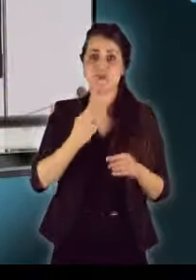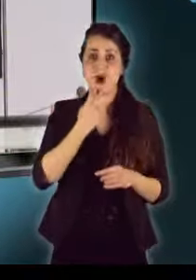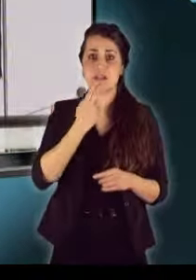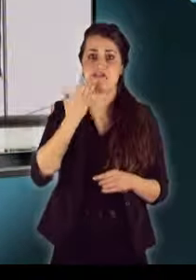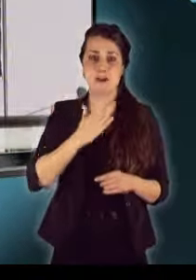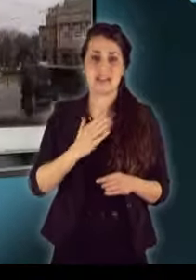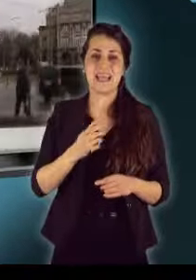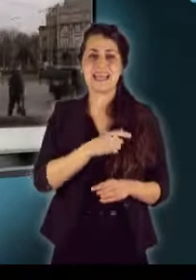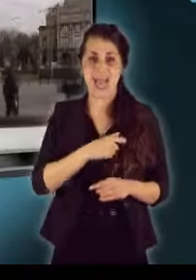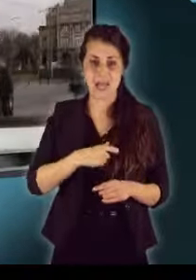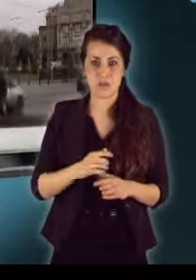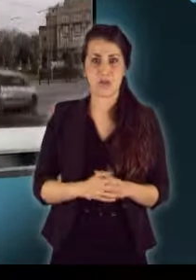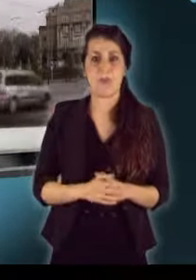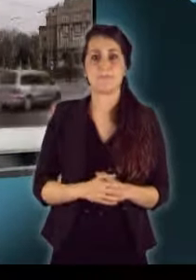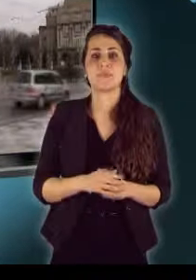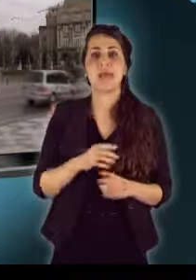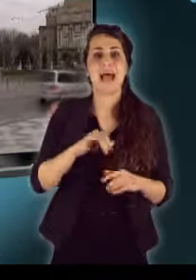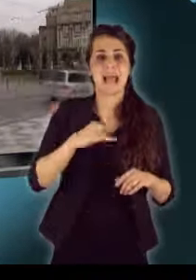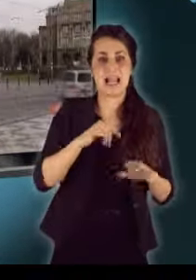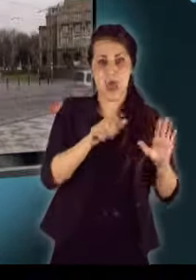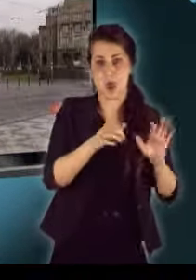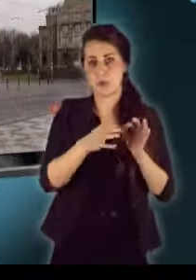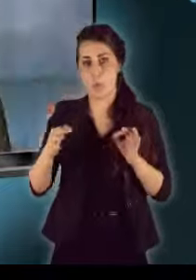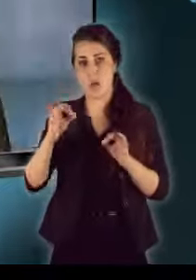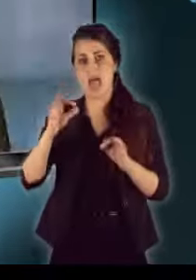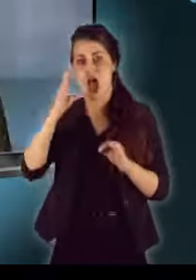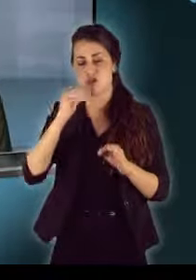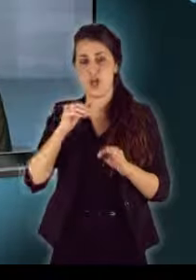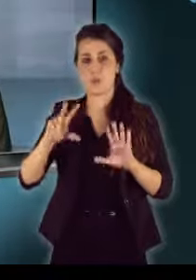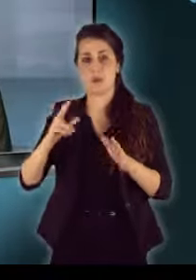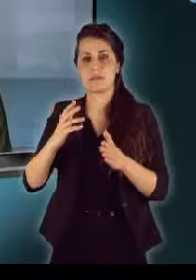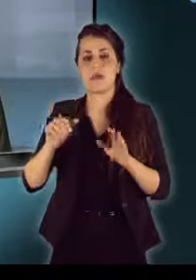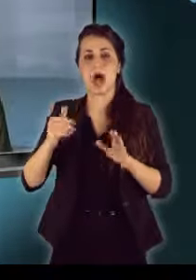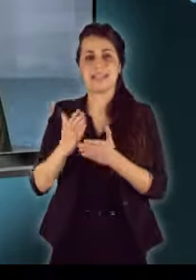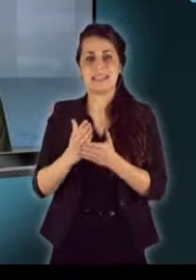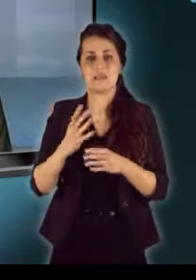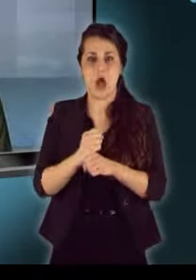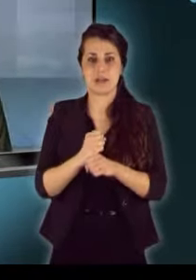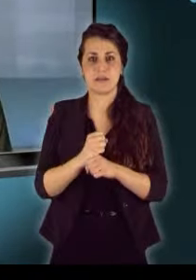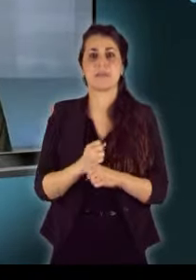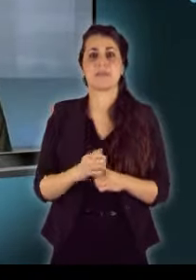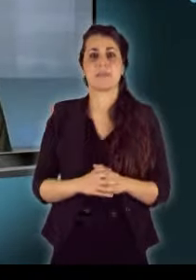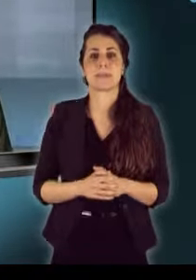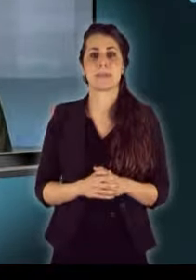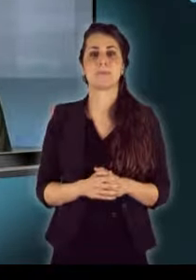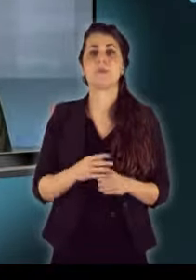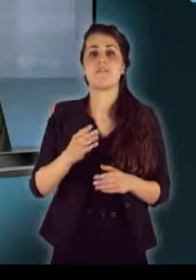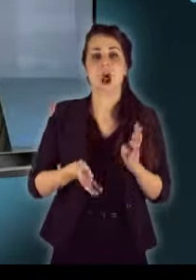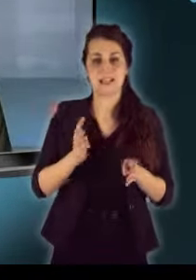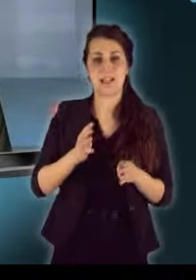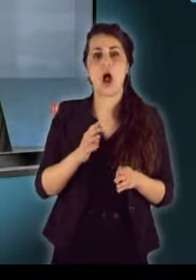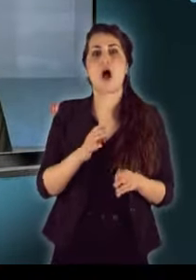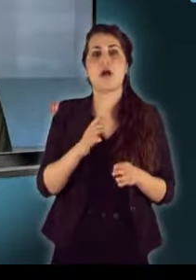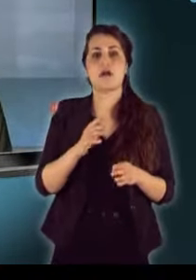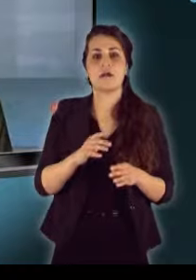-tól este 6-ig tart a hivatalos állami gyász az országban. A francia nemzetgyűlés törvényben tiltotta meg az